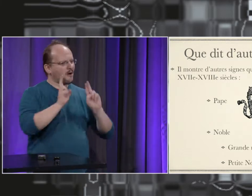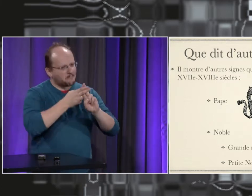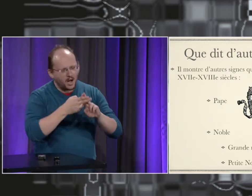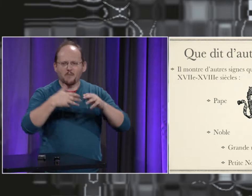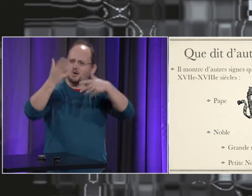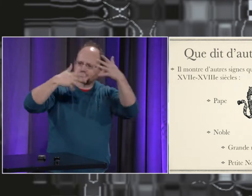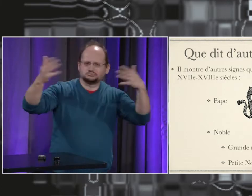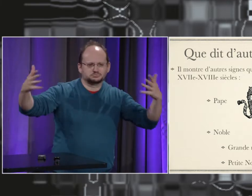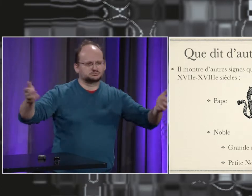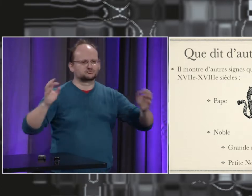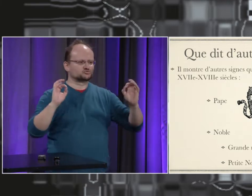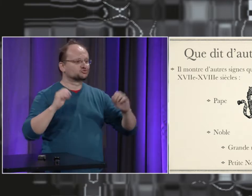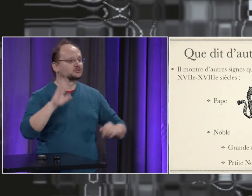Pape, ainsi, pape, ainsi, d'accord.